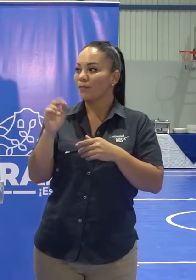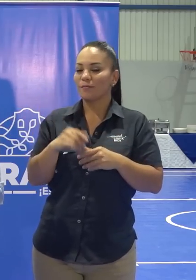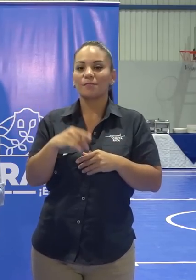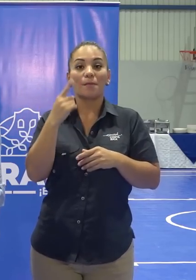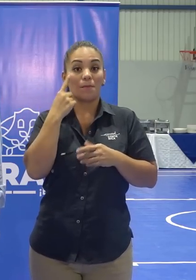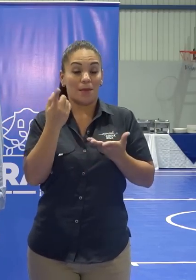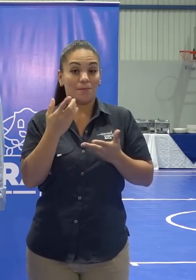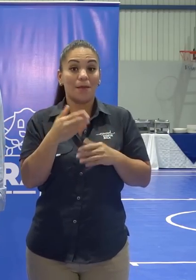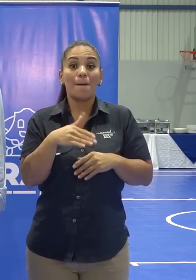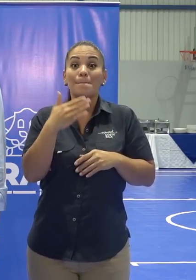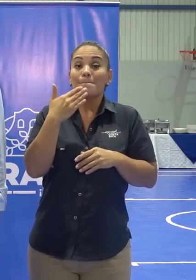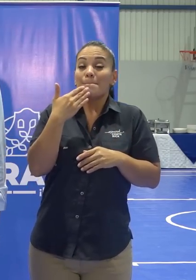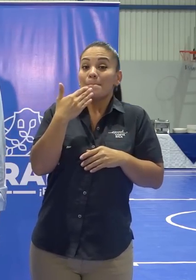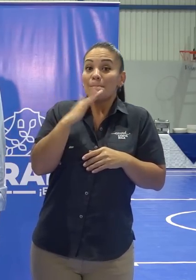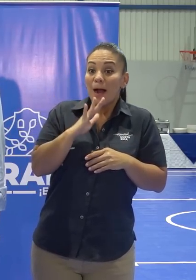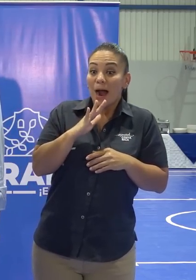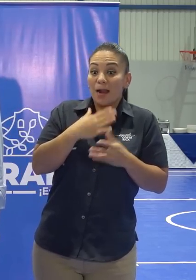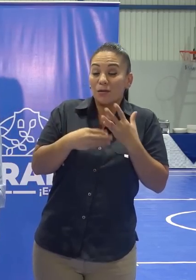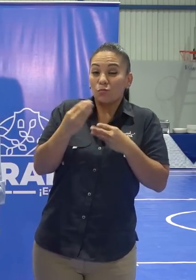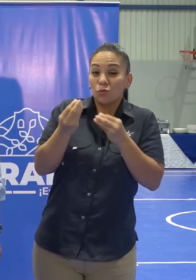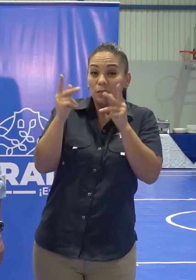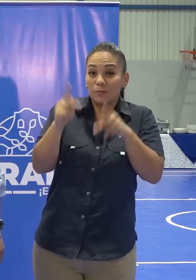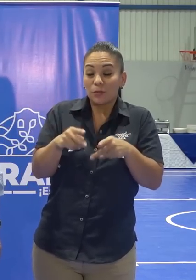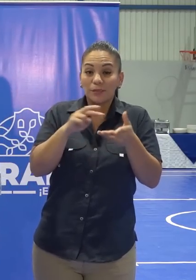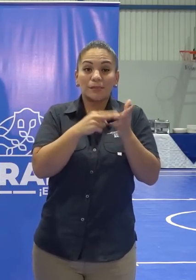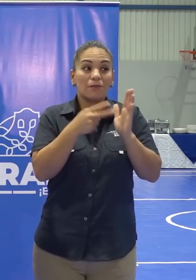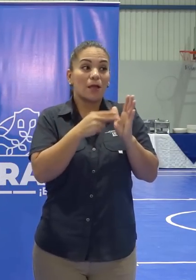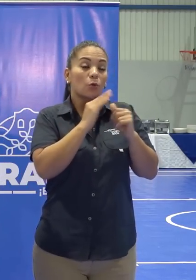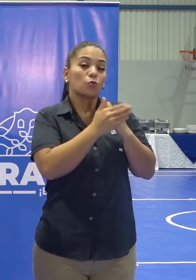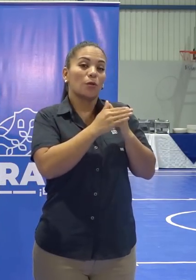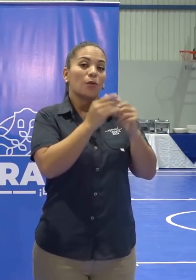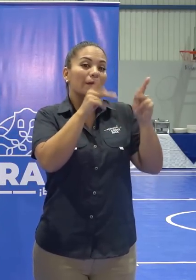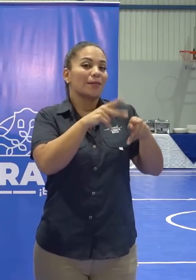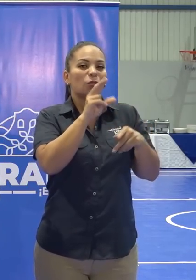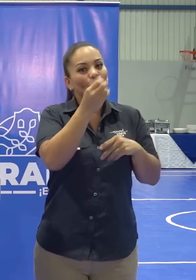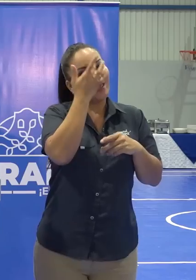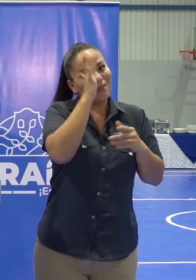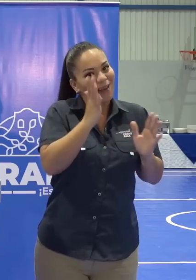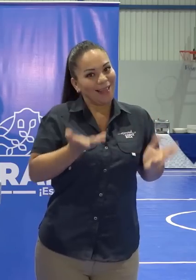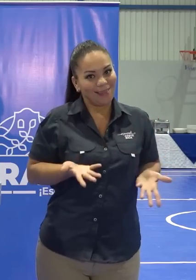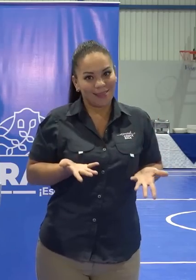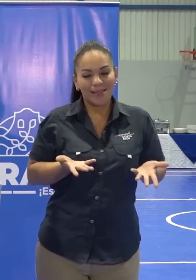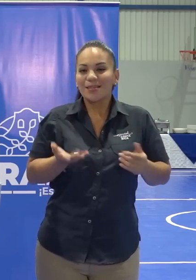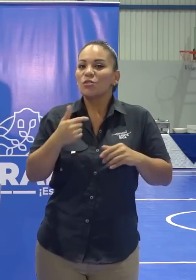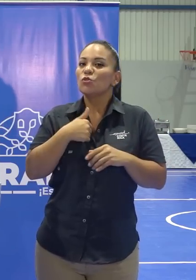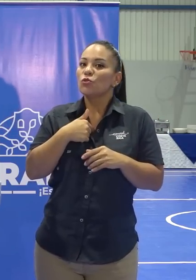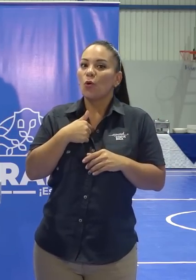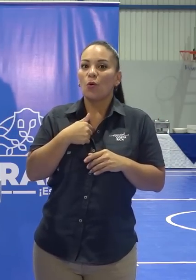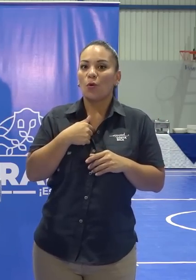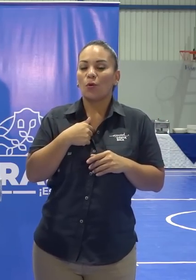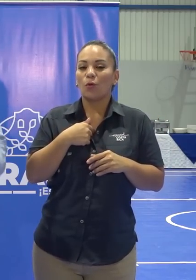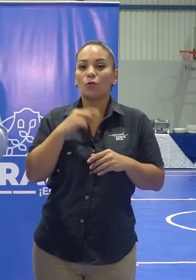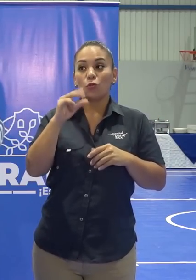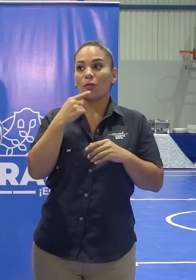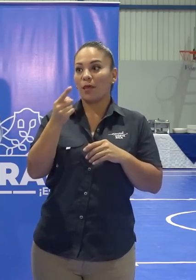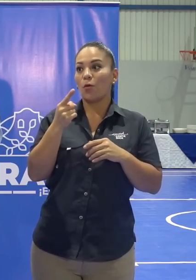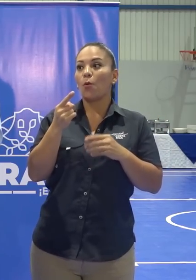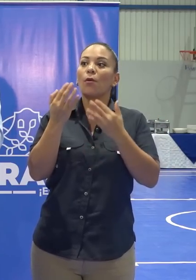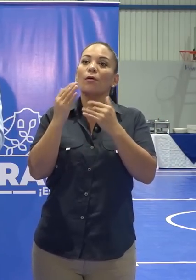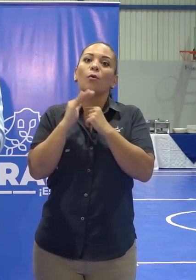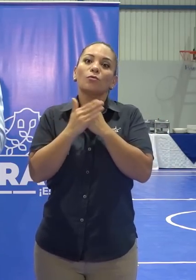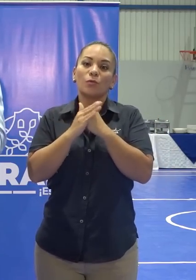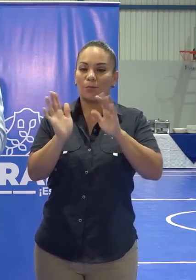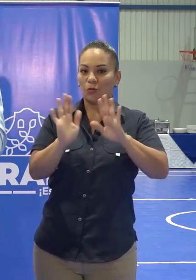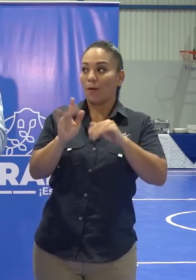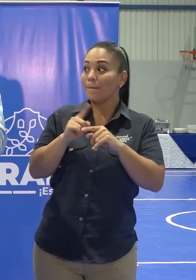el mal de muchos es consuelo de gente no muy inteligente, y eso yo no estoy diciendo que nos consolemos. Pero